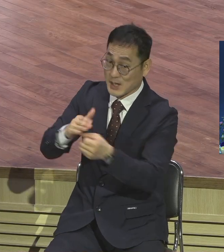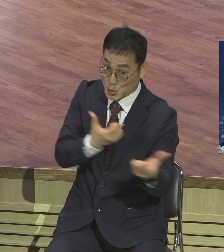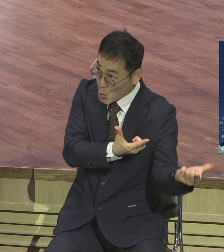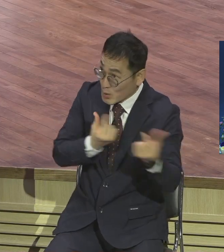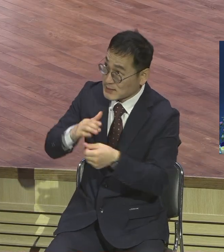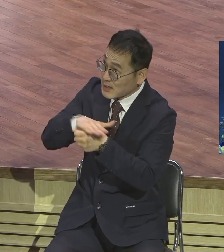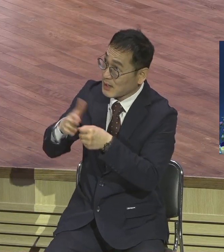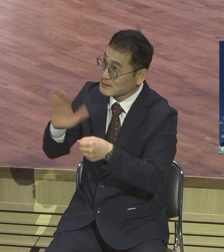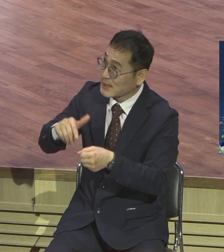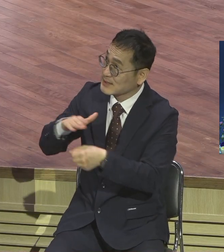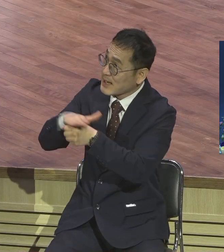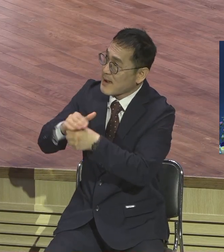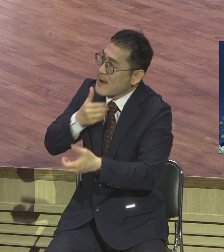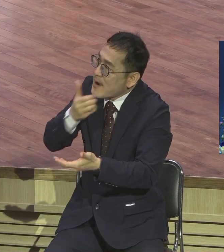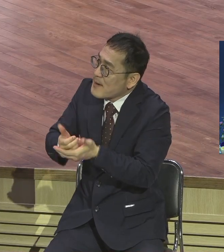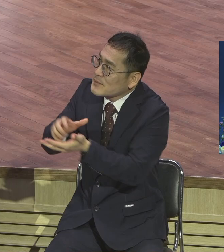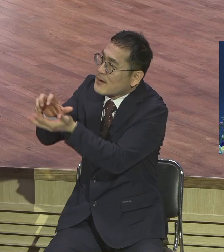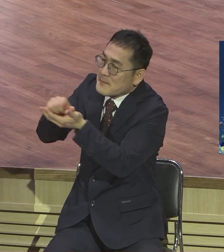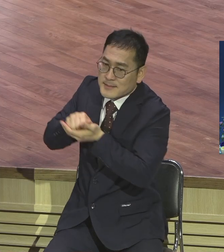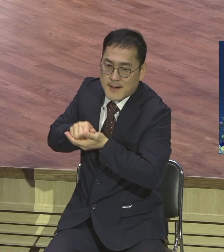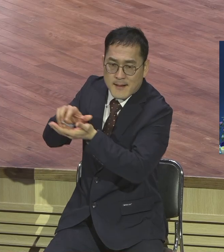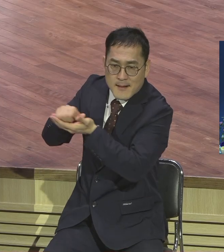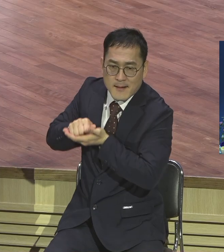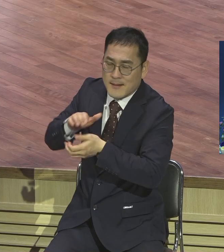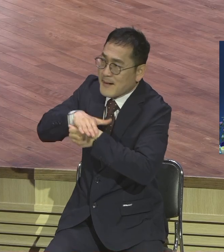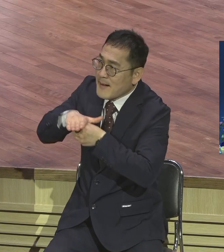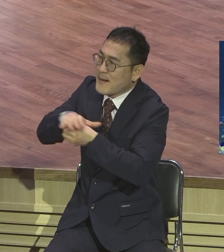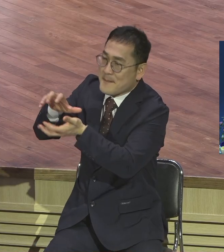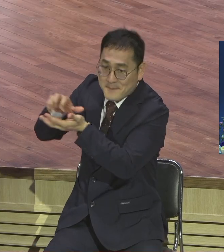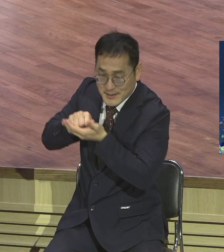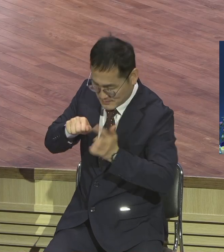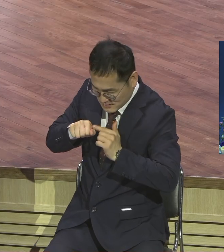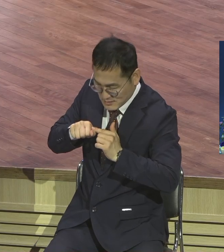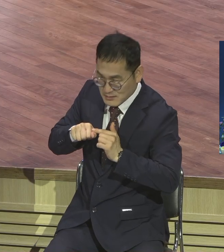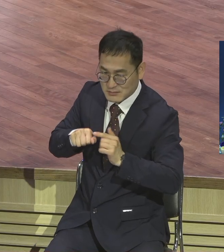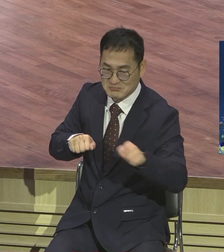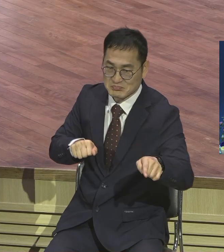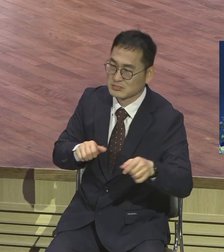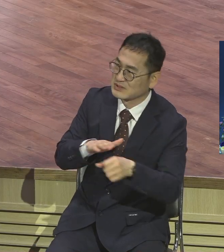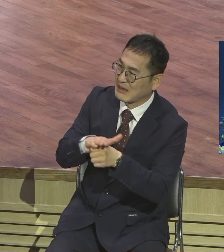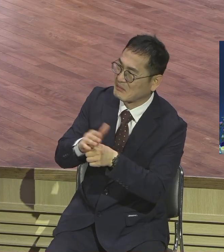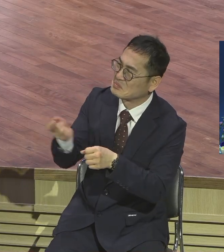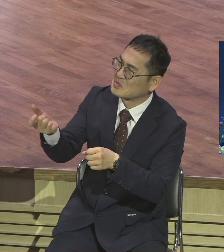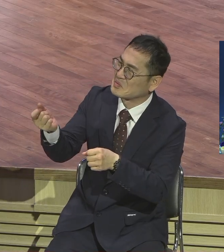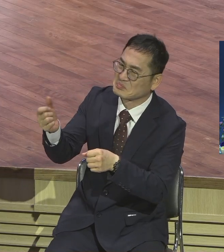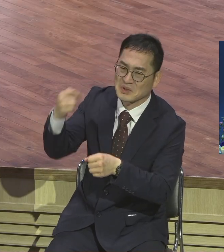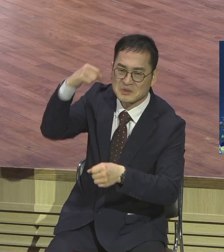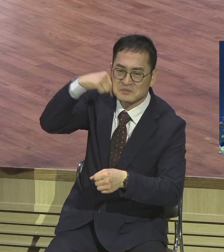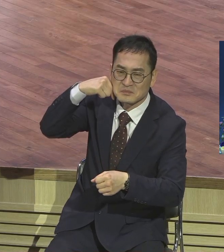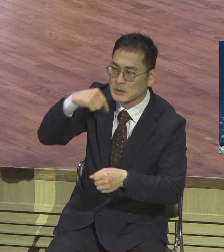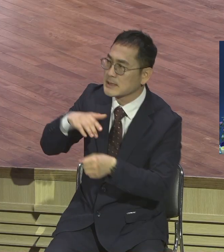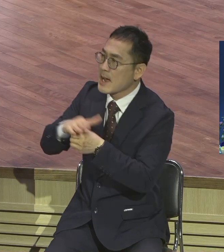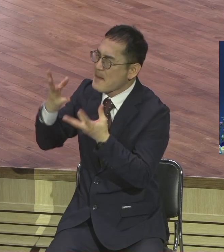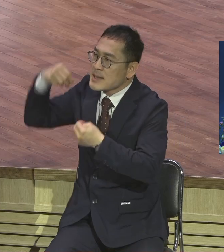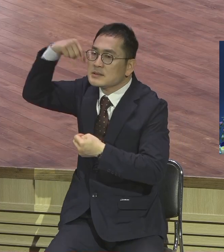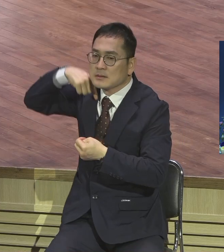얼마만큼 내가 예수님 나를 사랑하시다가 받아들이냐 따라 달라지는 거예요 아멘 그게 중요합니다